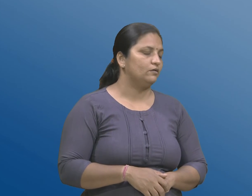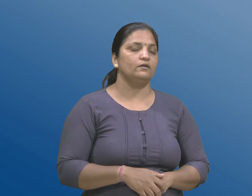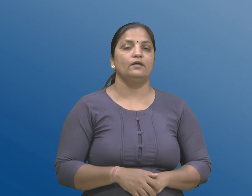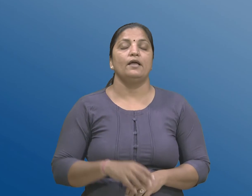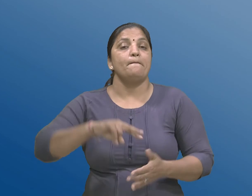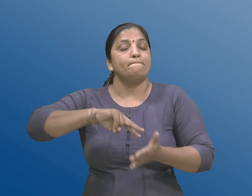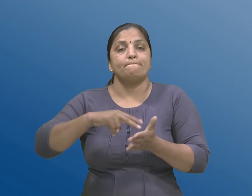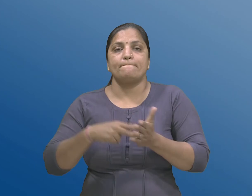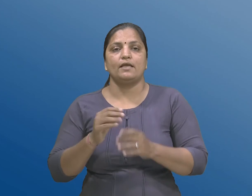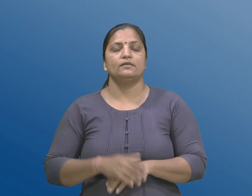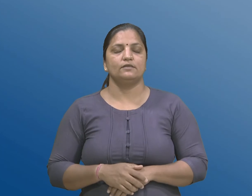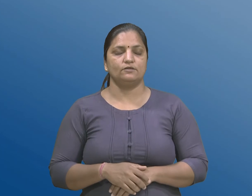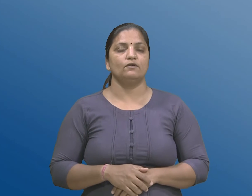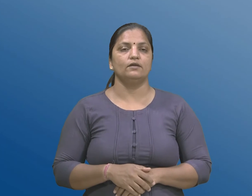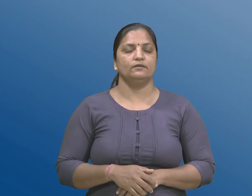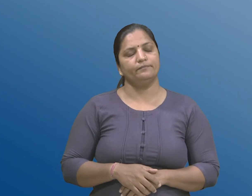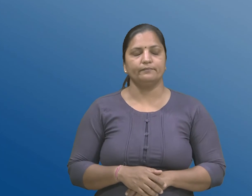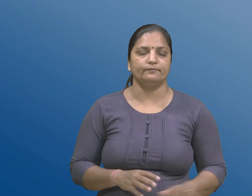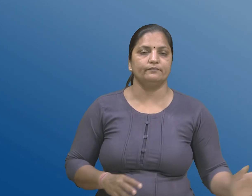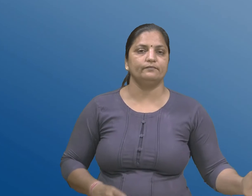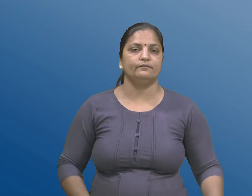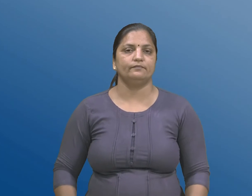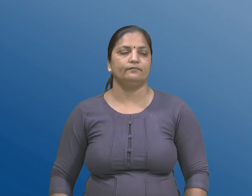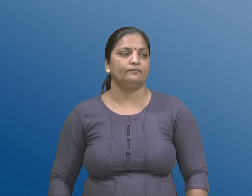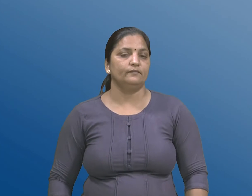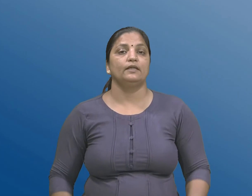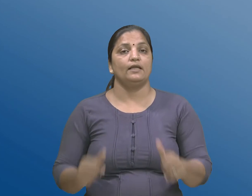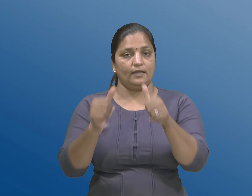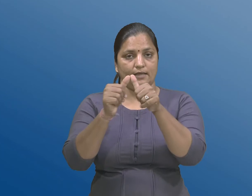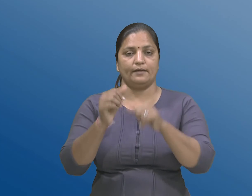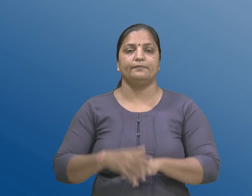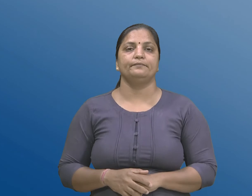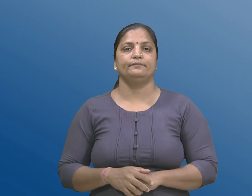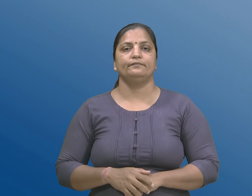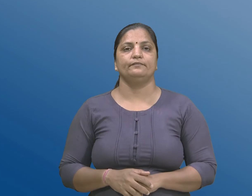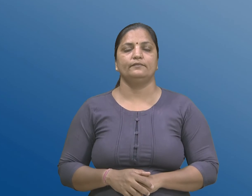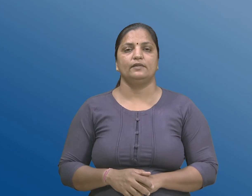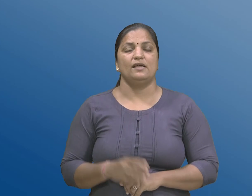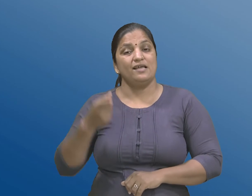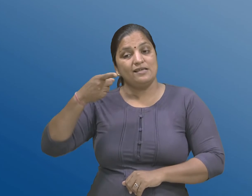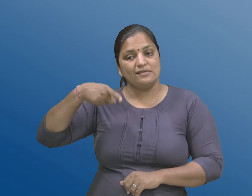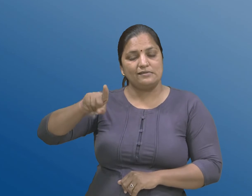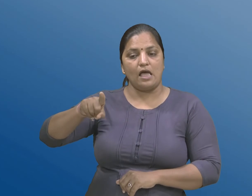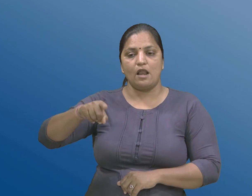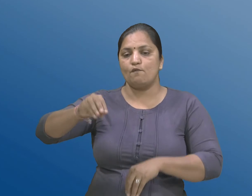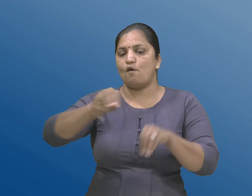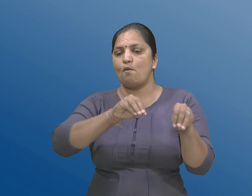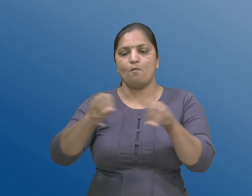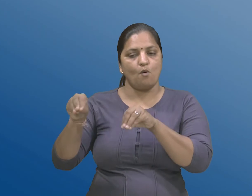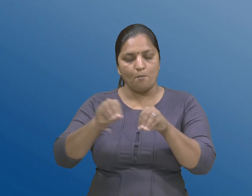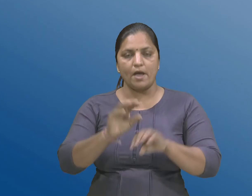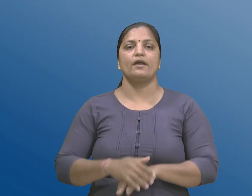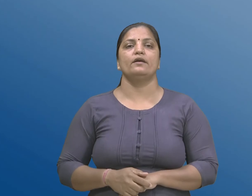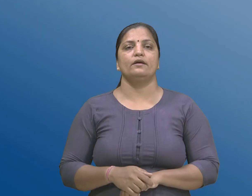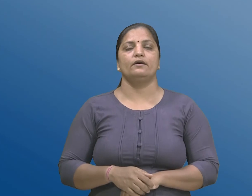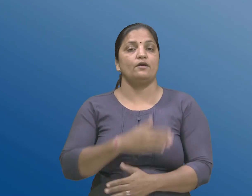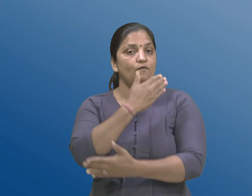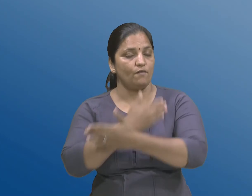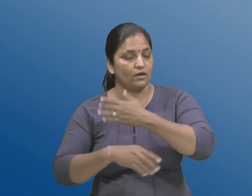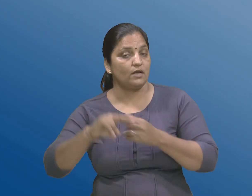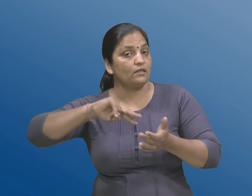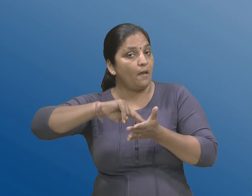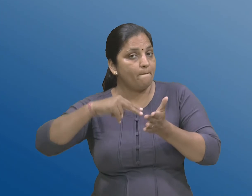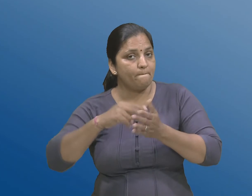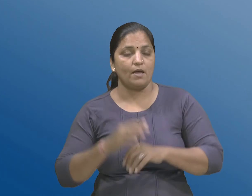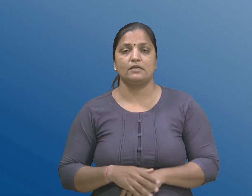पूतानी